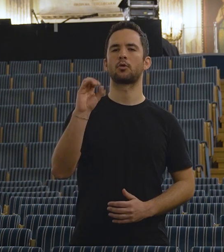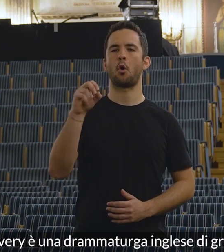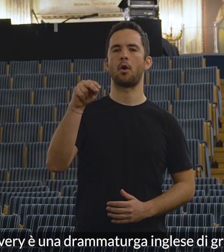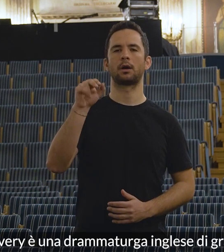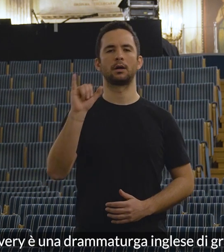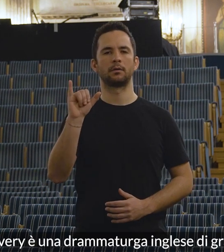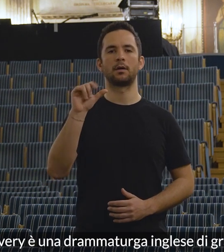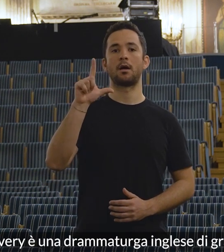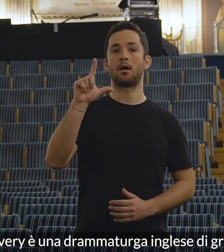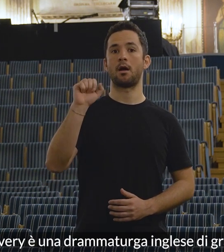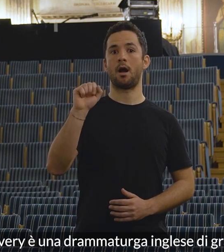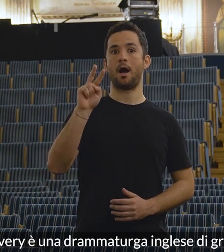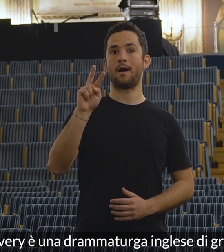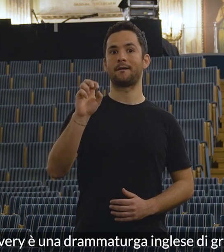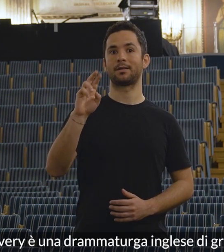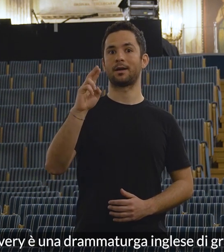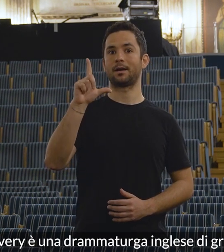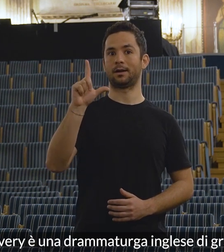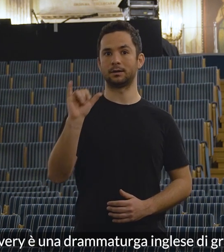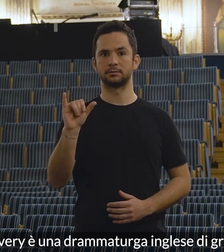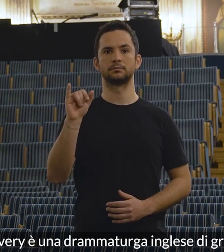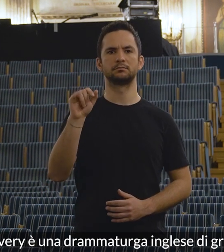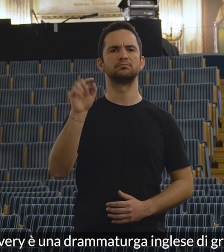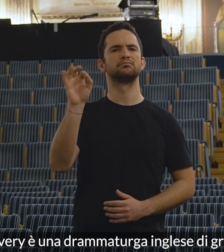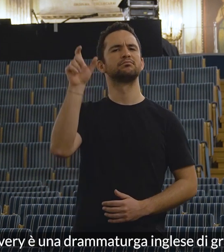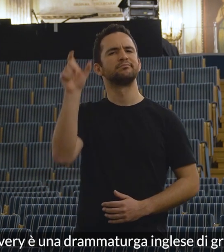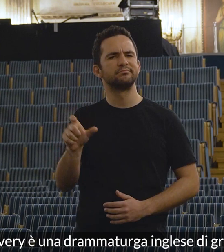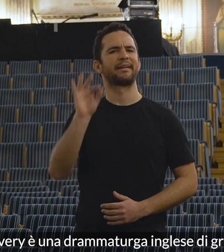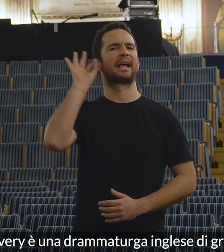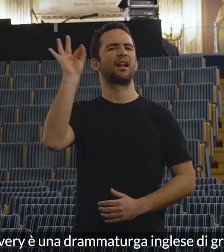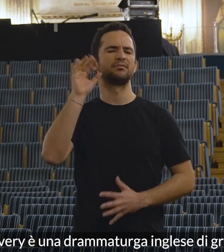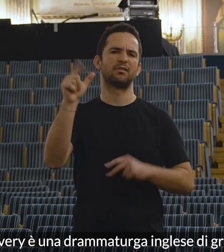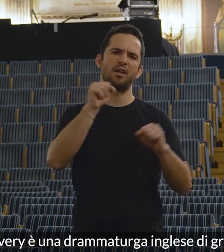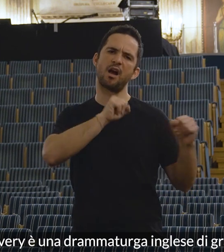Briony Lavery è una drammaturga inglese di grande successo.